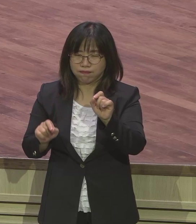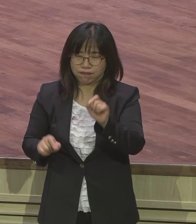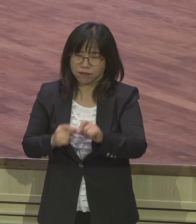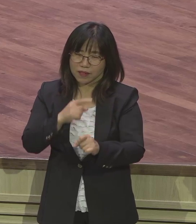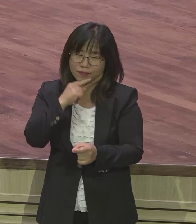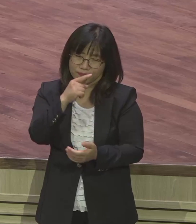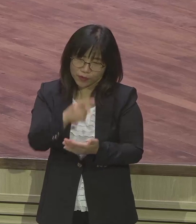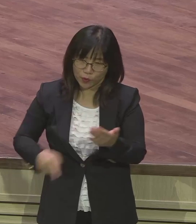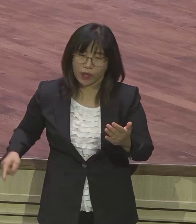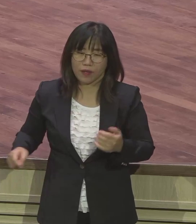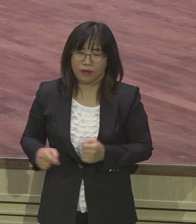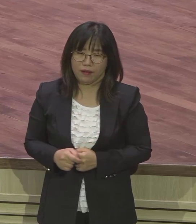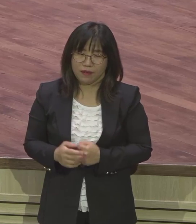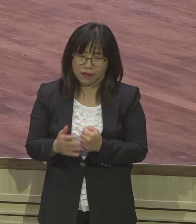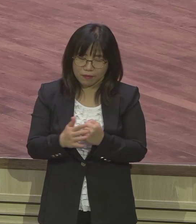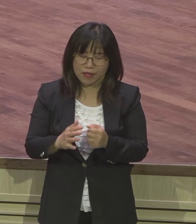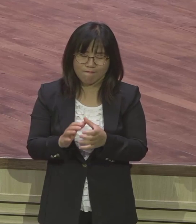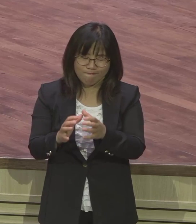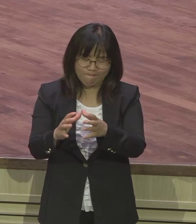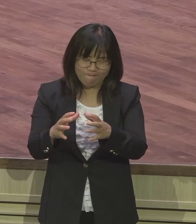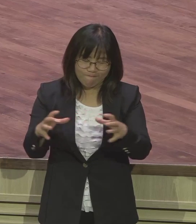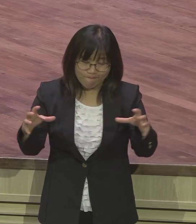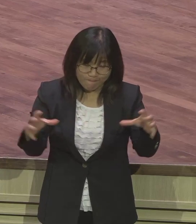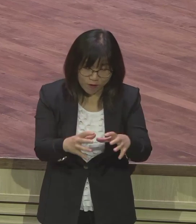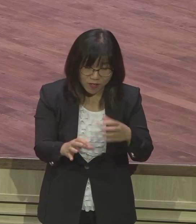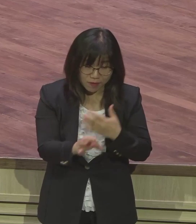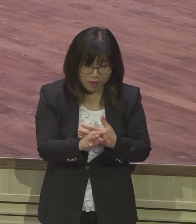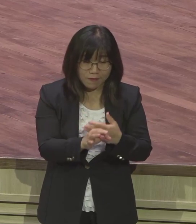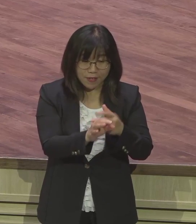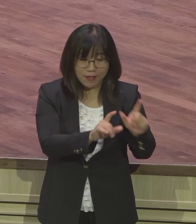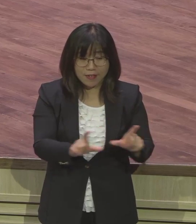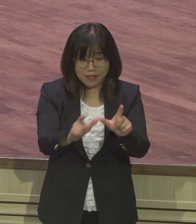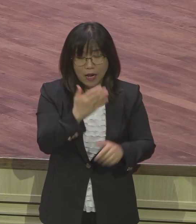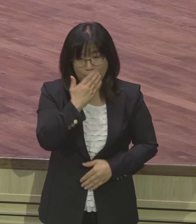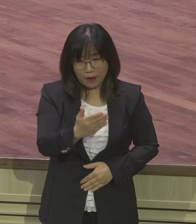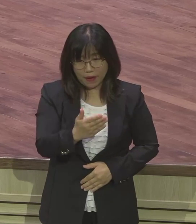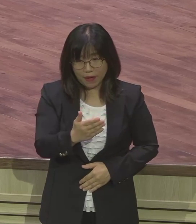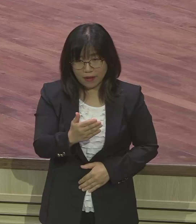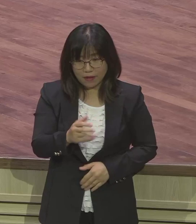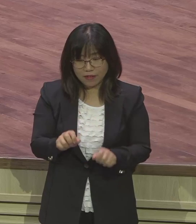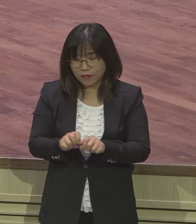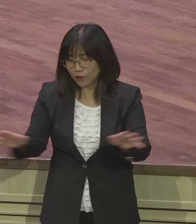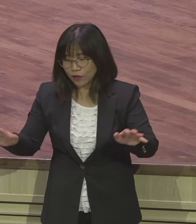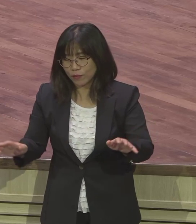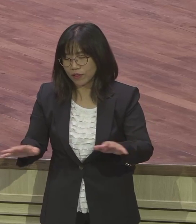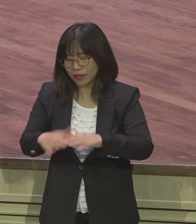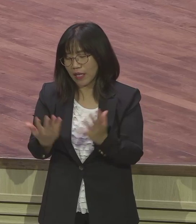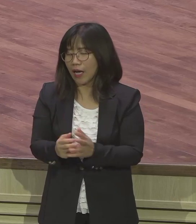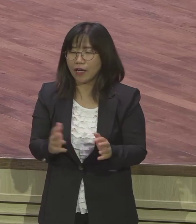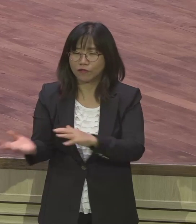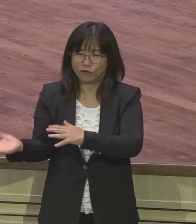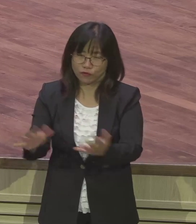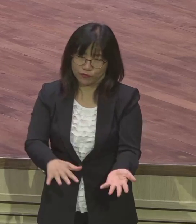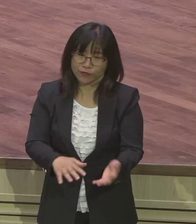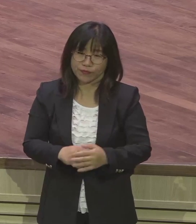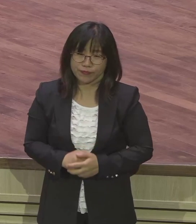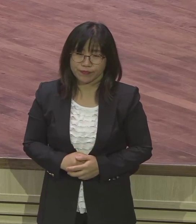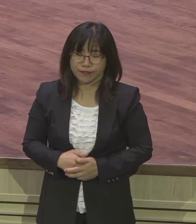뭉치면 살고 헤어지면 죽는단 말이죠 영적으로도 마찬가지예요 영적으로도 똑같은 말이에요